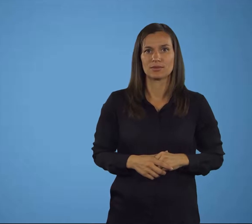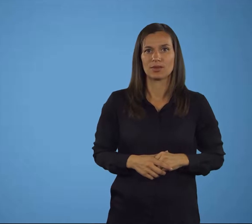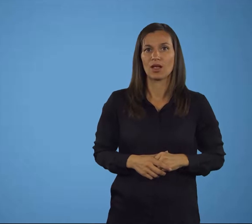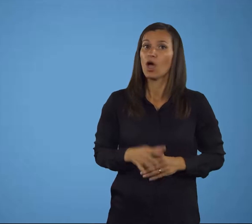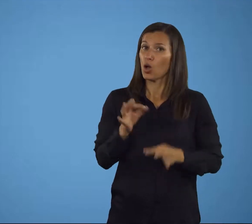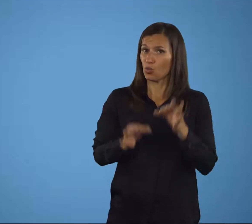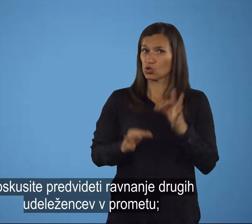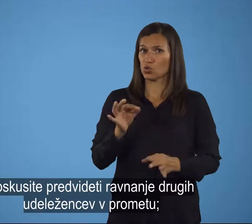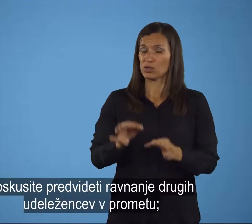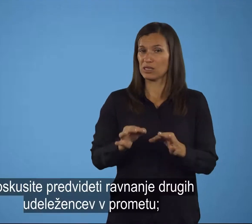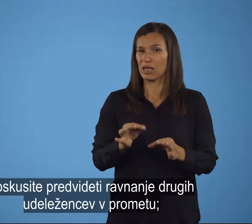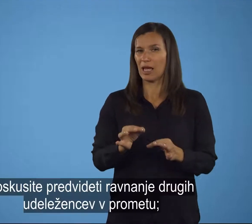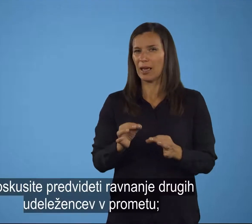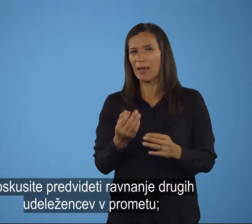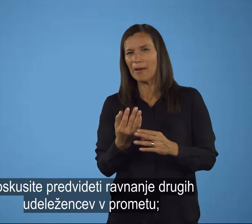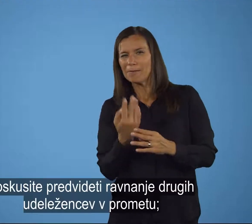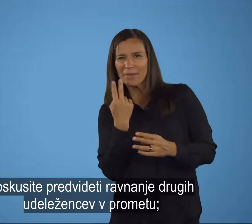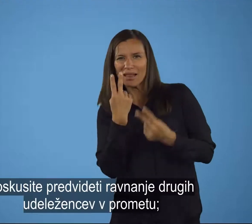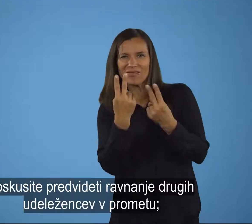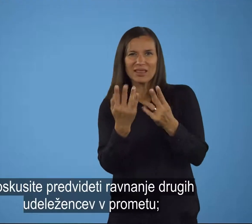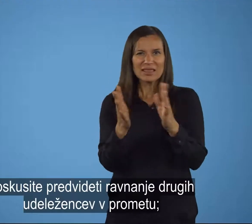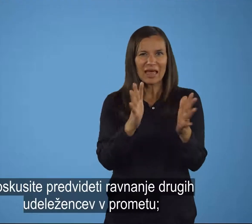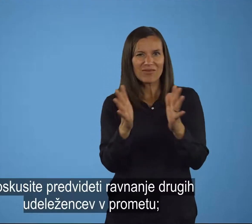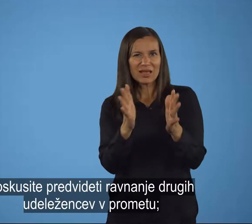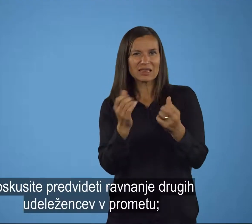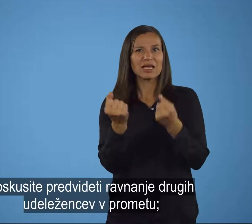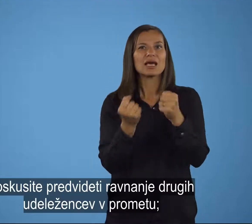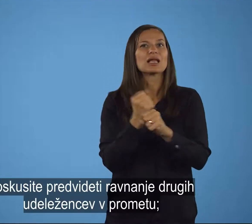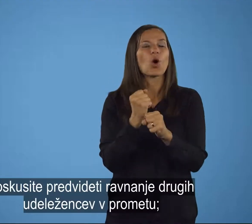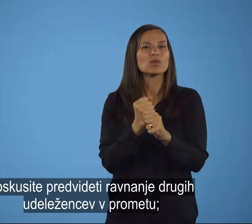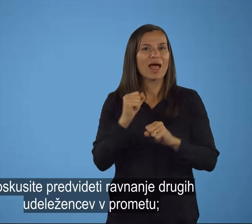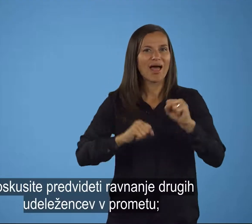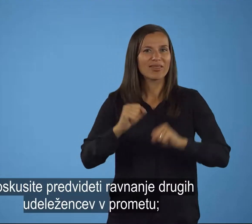Poskusite predvideti ravnanje drugih udeležencev v prometu.